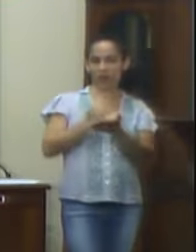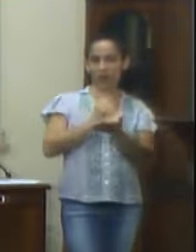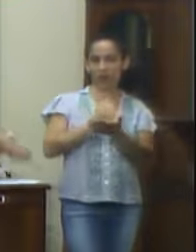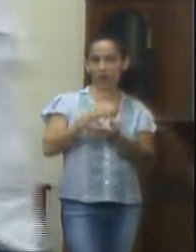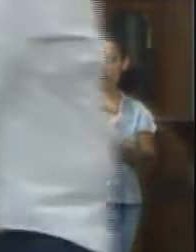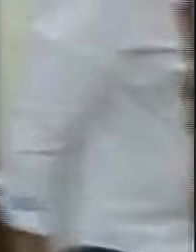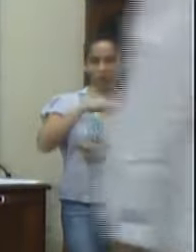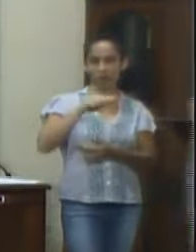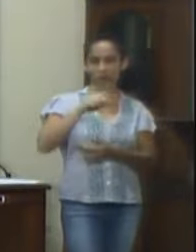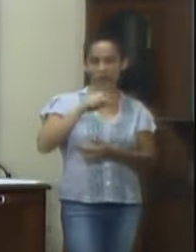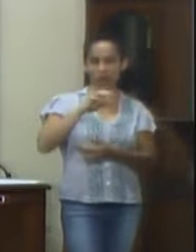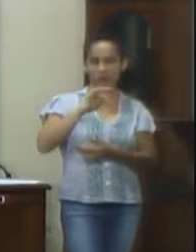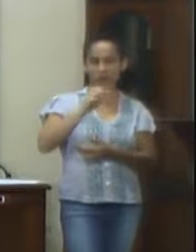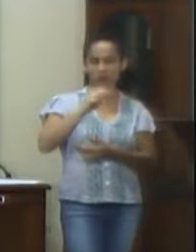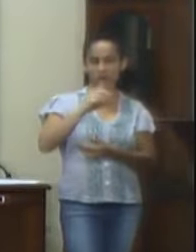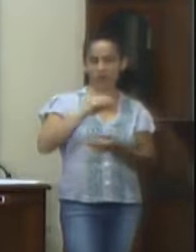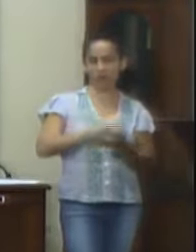sonhento.